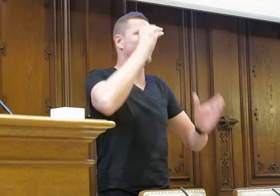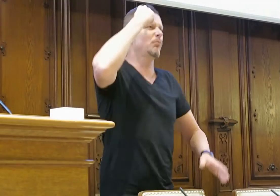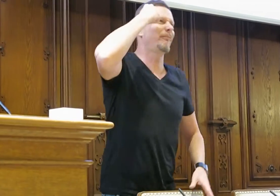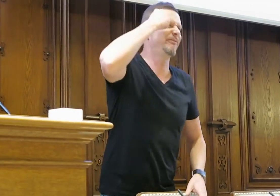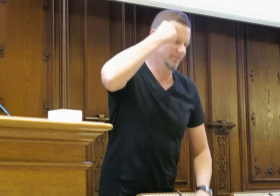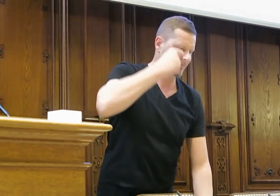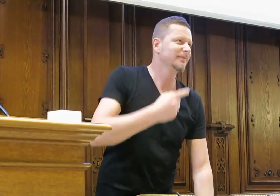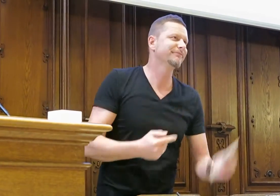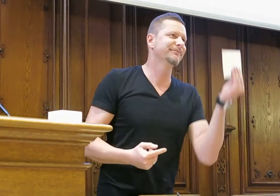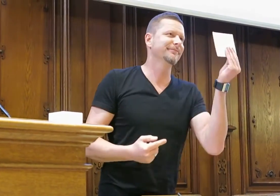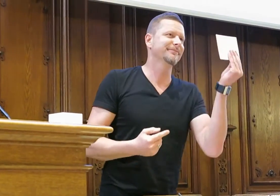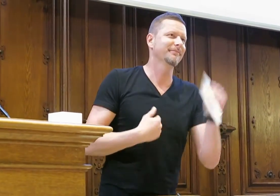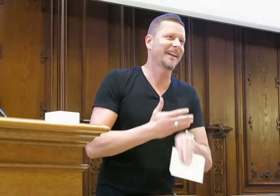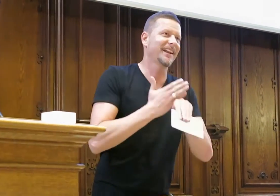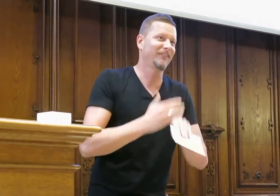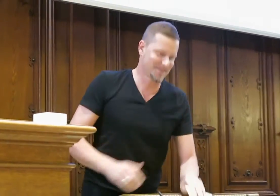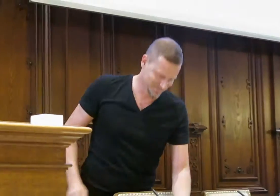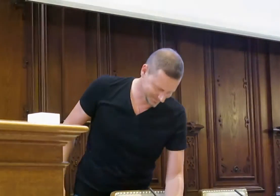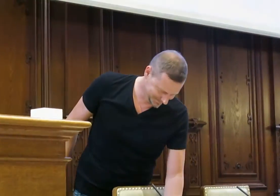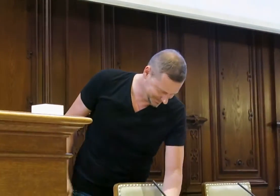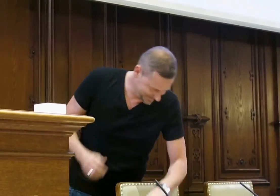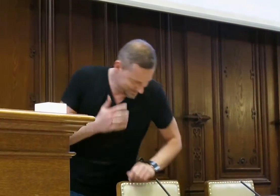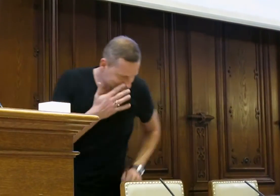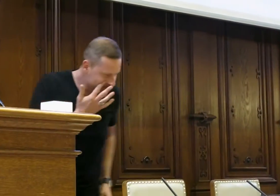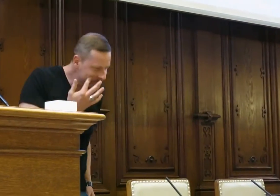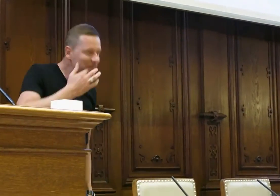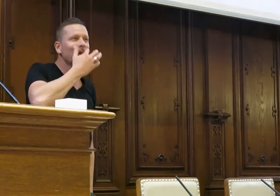So, alles habe ich leider nicht im Kopf, deswegen habe ich auch meinen kleinen Schwindelzettel mit.